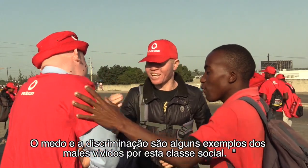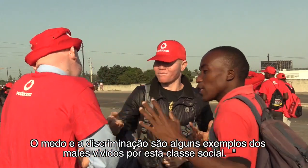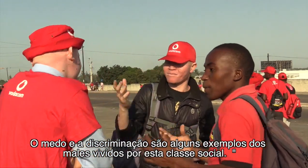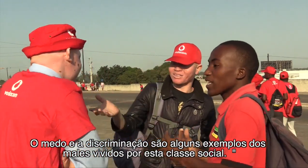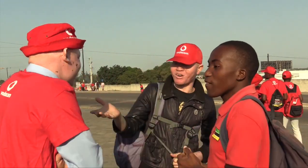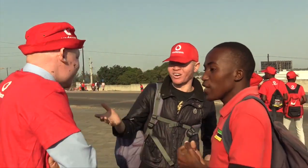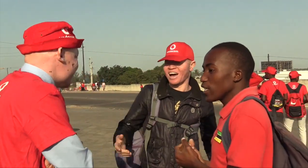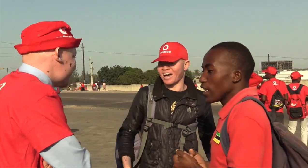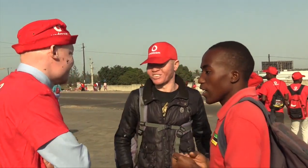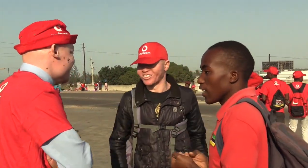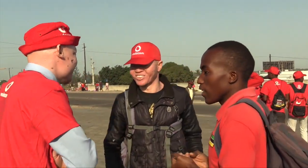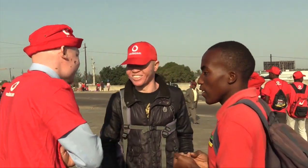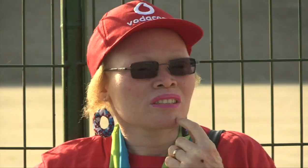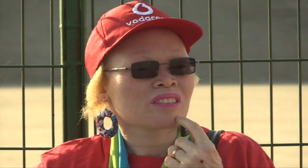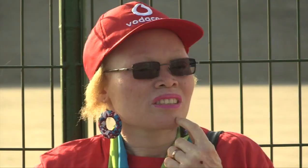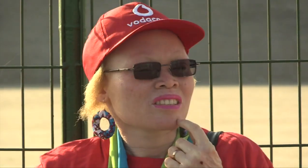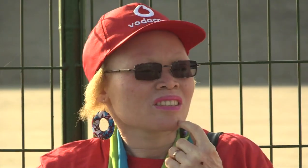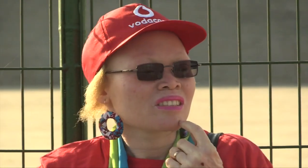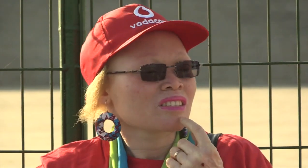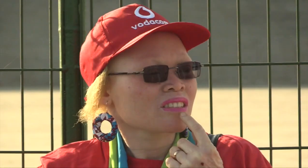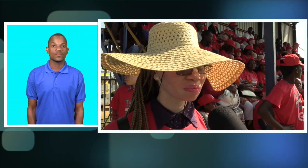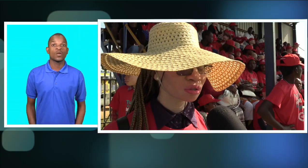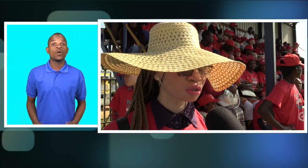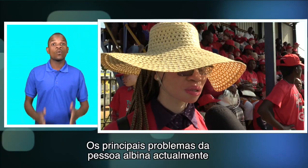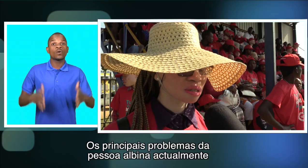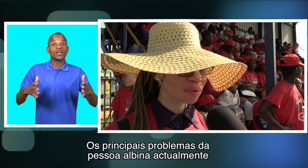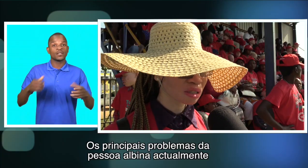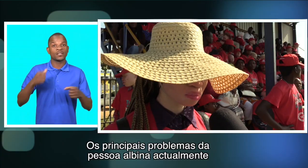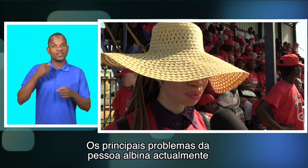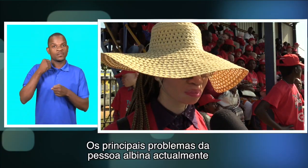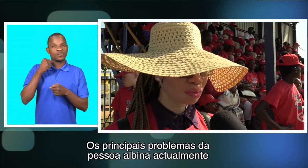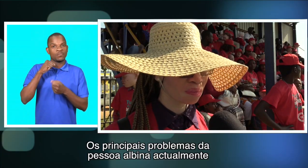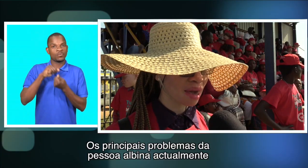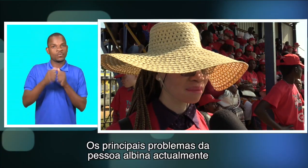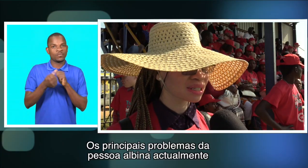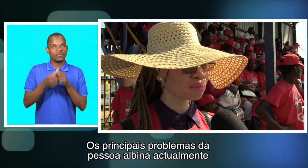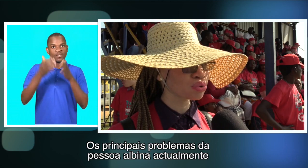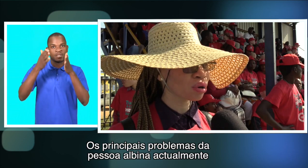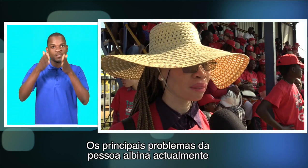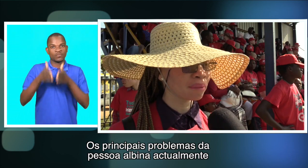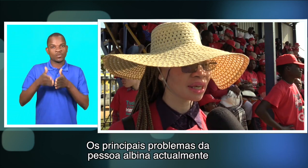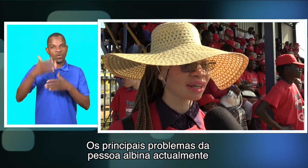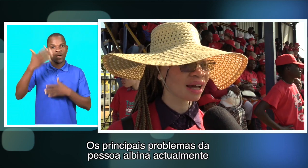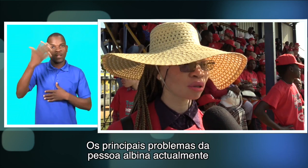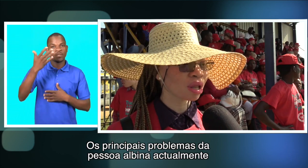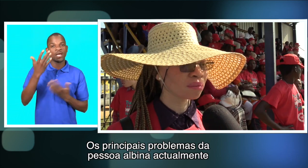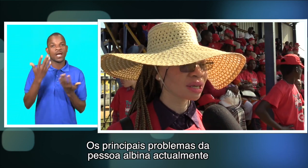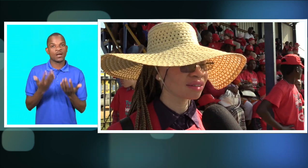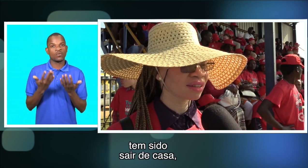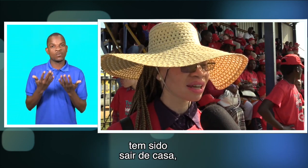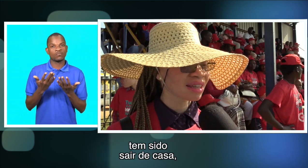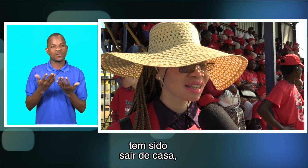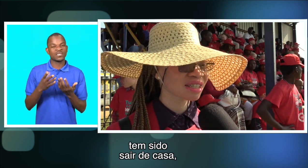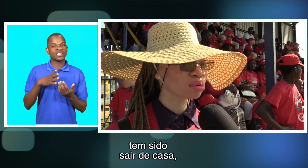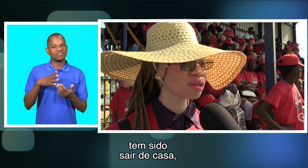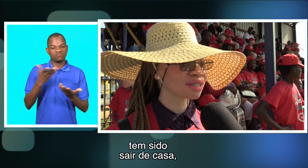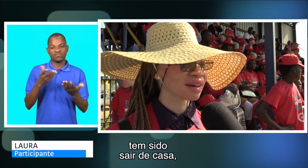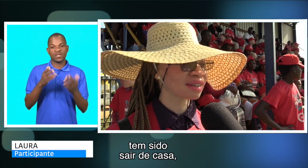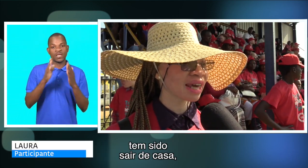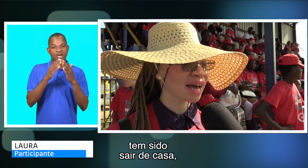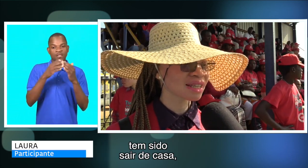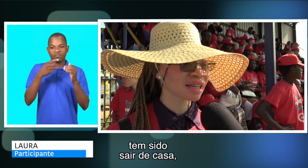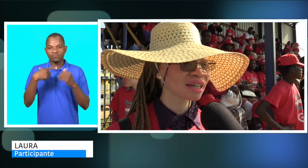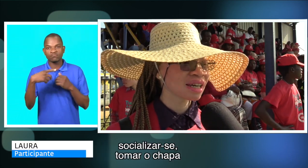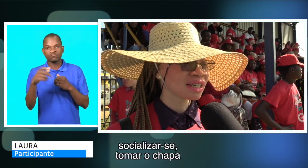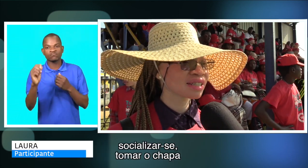exemplos dos males vividos por esta classe social. Os principais problemas da pessoa albina atualmente têm sido